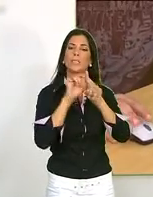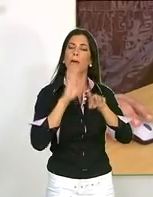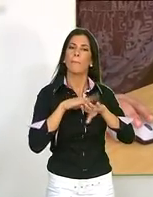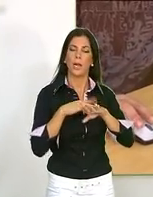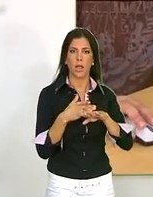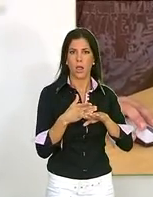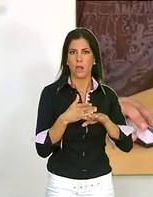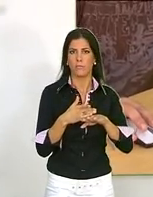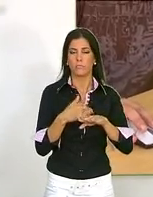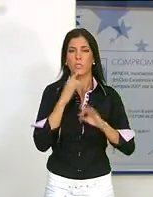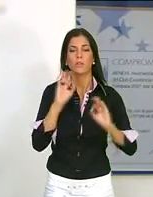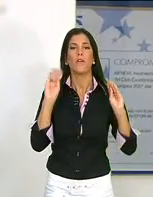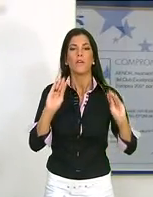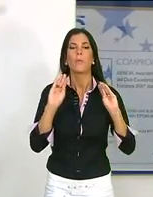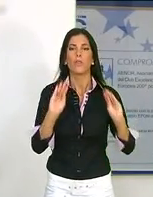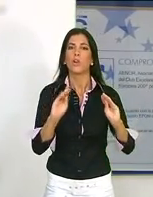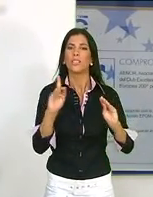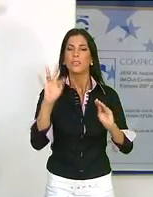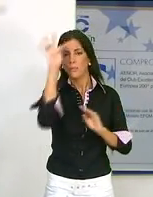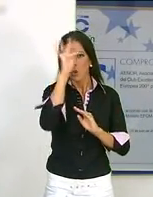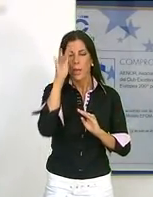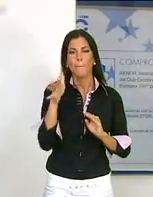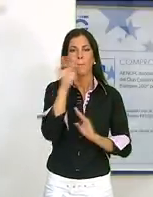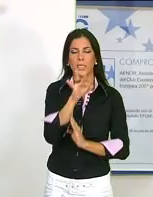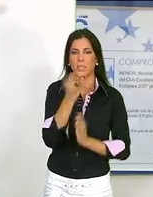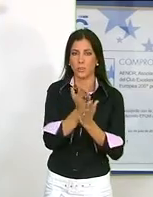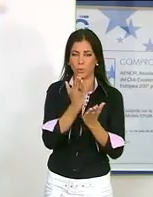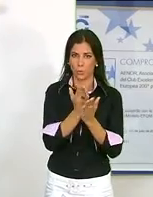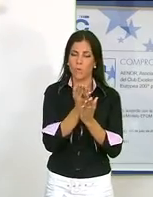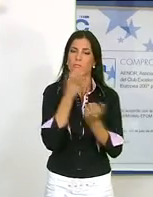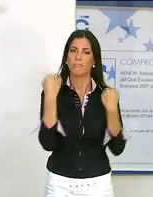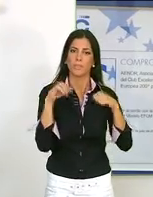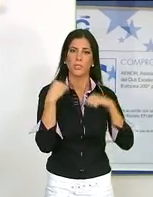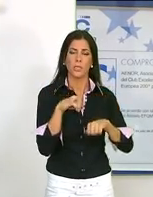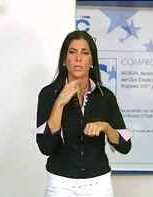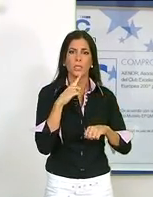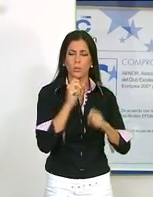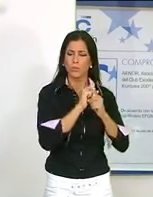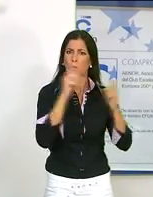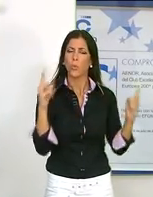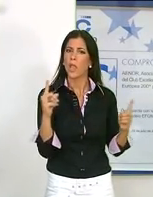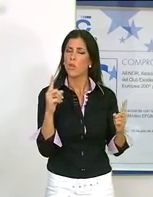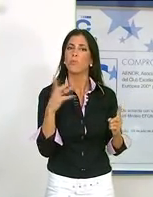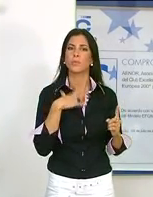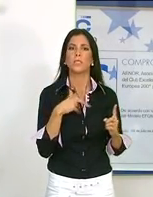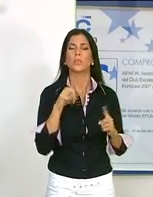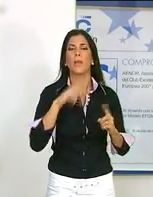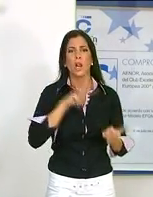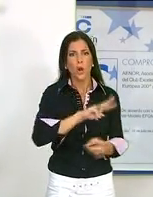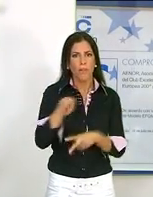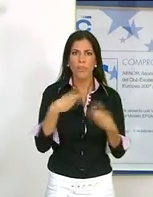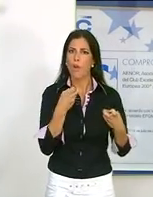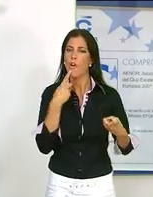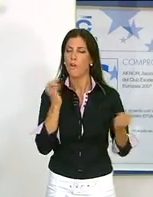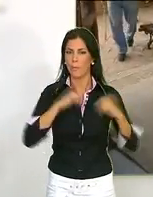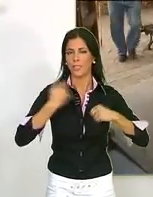voluntarias en empresas con el fin de implementarlas junto con la formación teórica de estudios. El convenio tendrá una duración